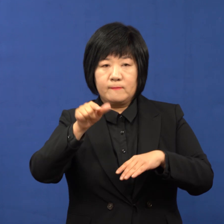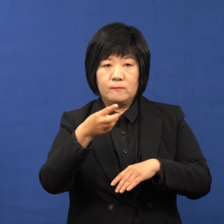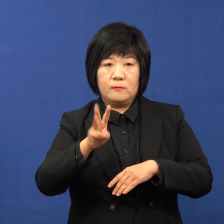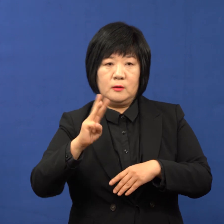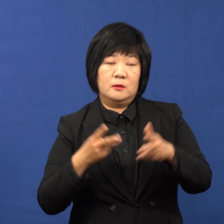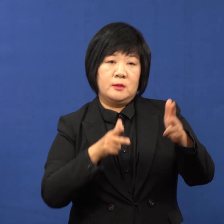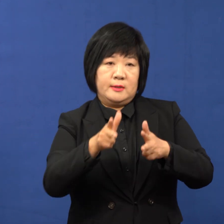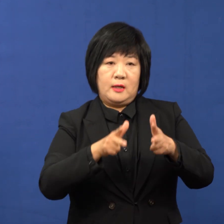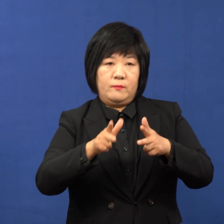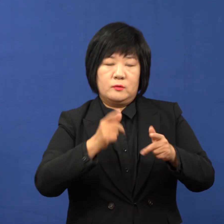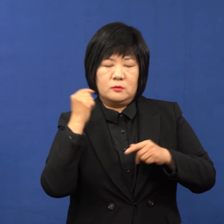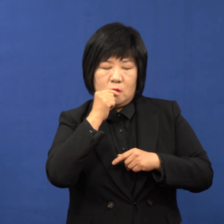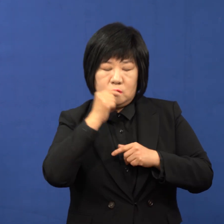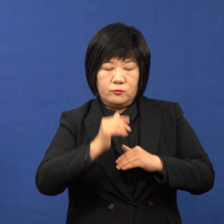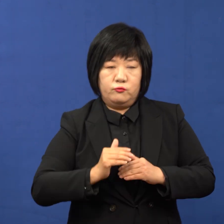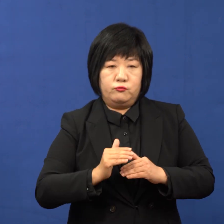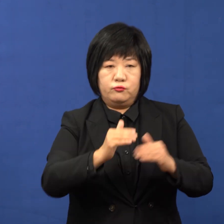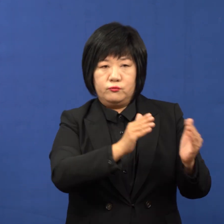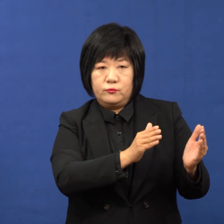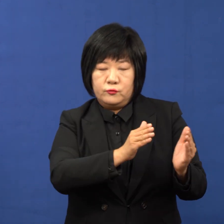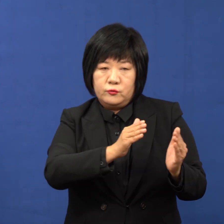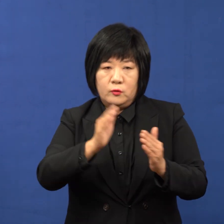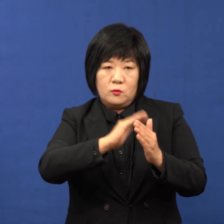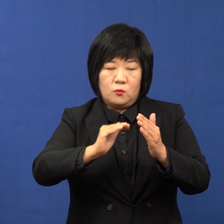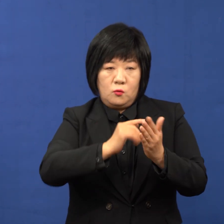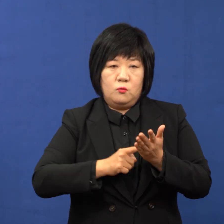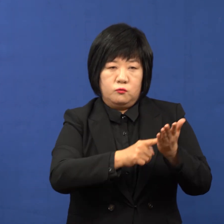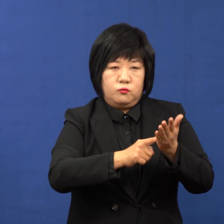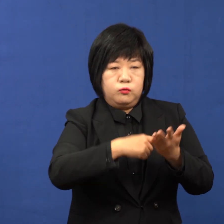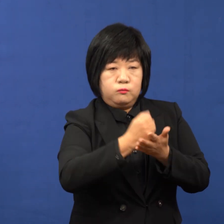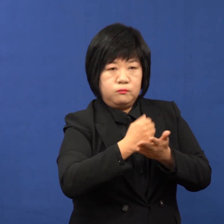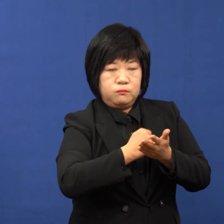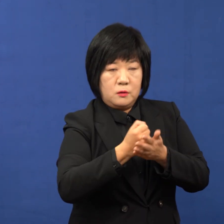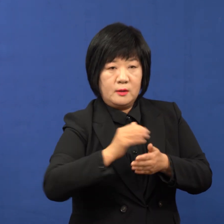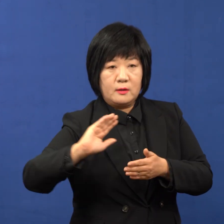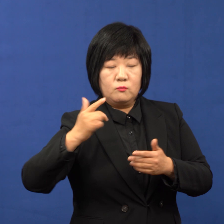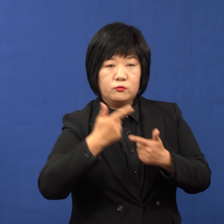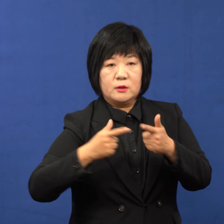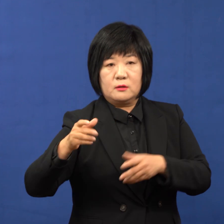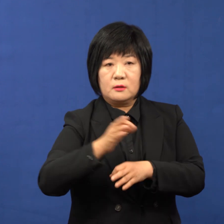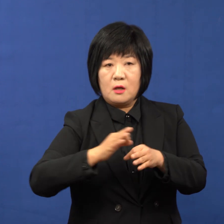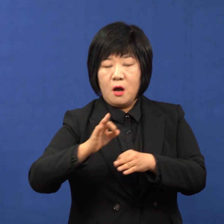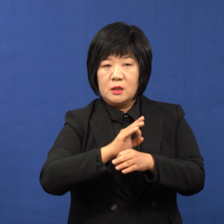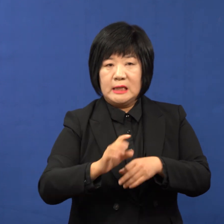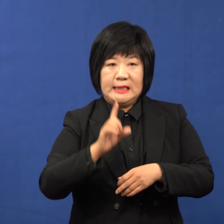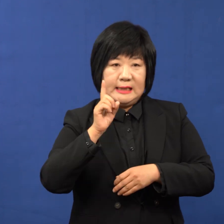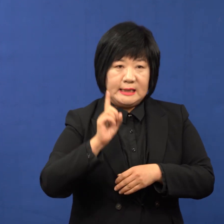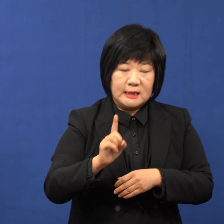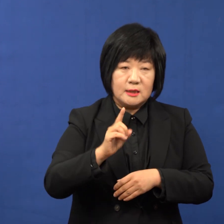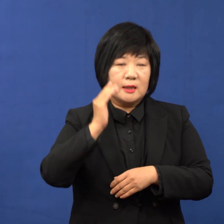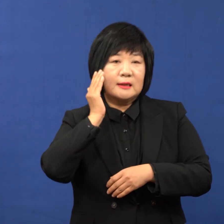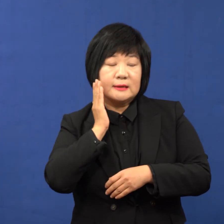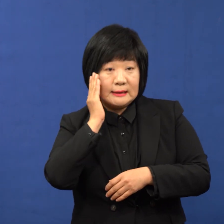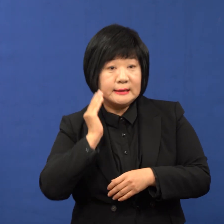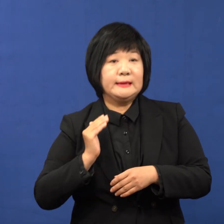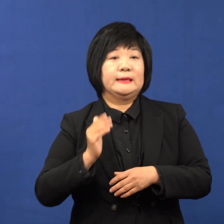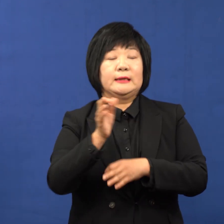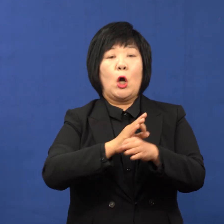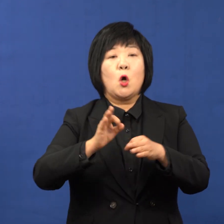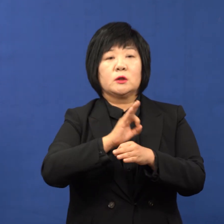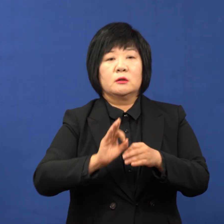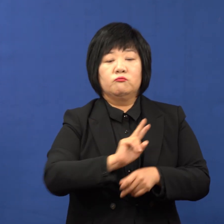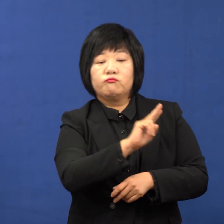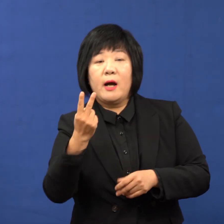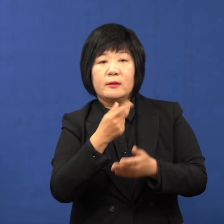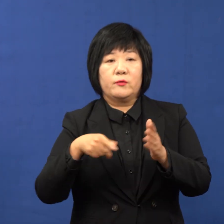사업을 철저히 준비를 해서 공모사업을 따내고 부산경제를 디지털 그린경제로 전환시키기 위해서